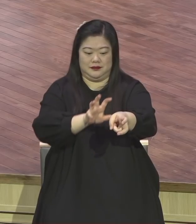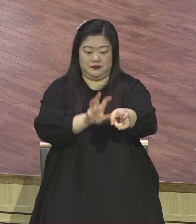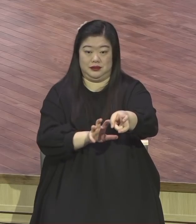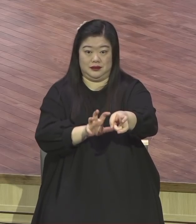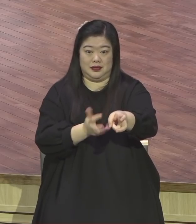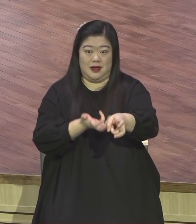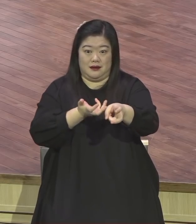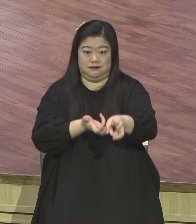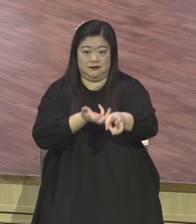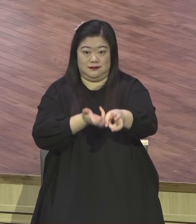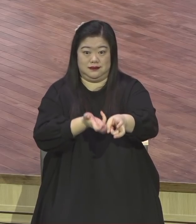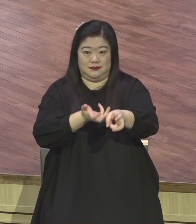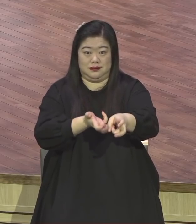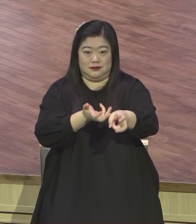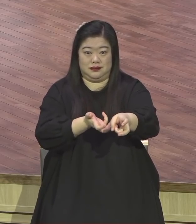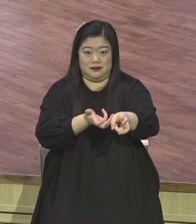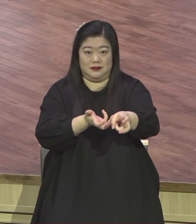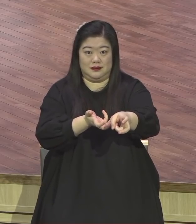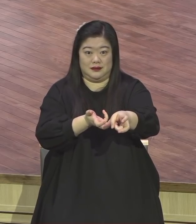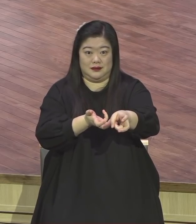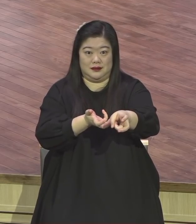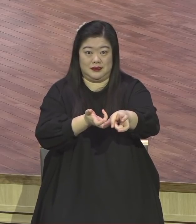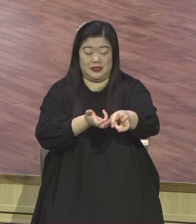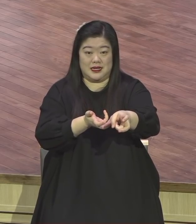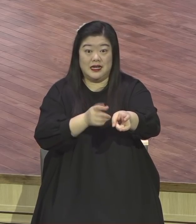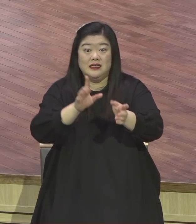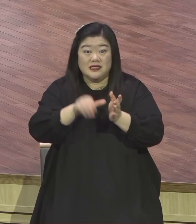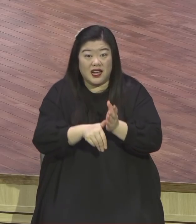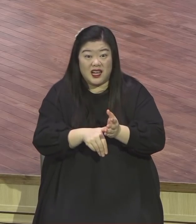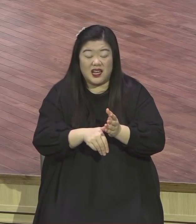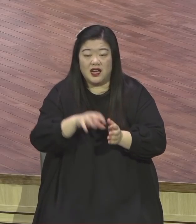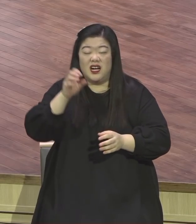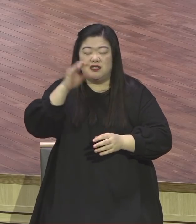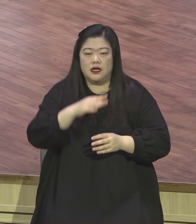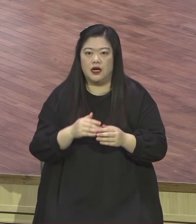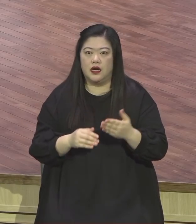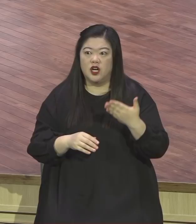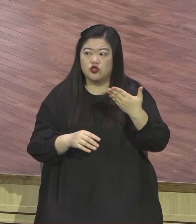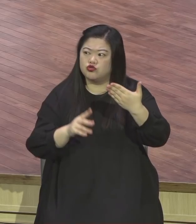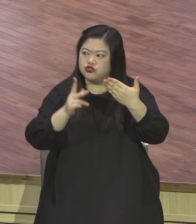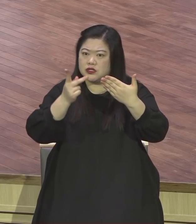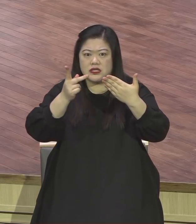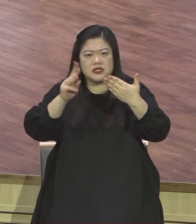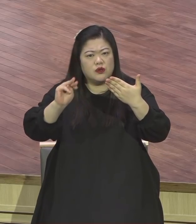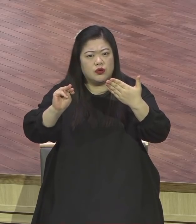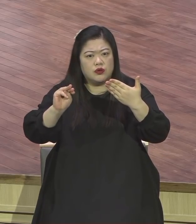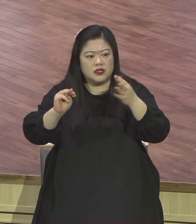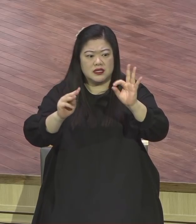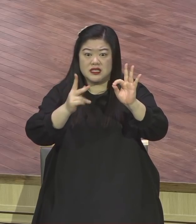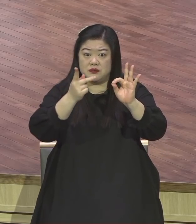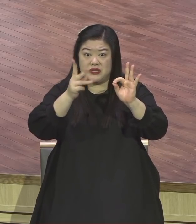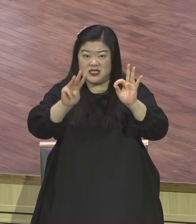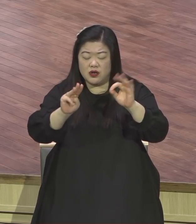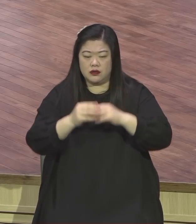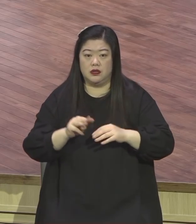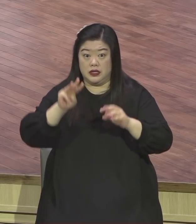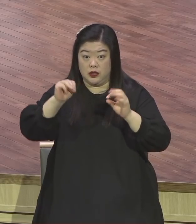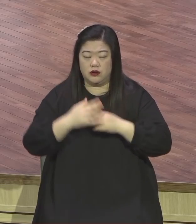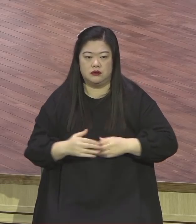다이아와 아스팔트 점 그게 보이는 거예요. 다이아와 아스팔트 점 그 점만 딱 보고 뛰는 겁니다.